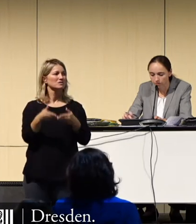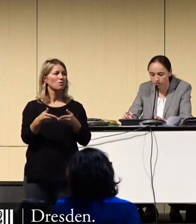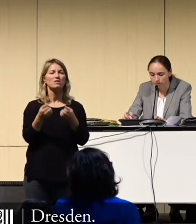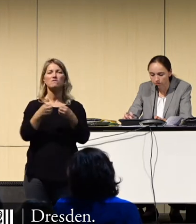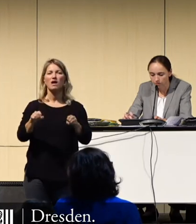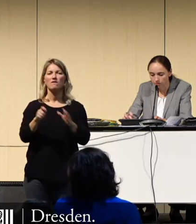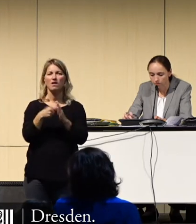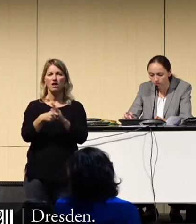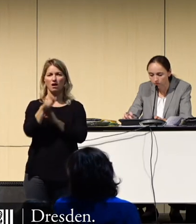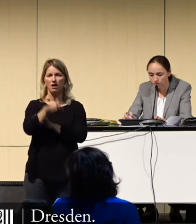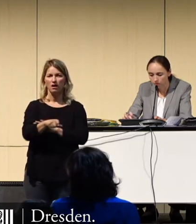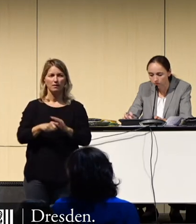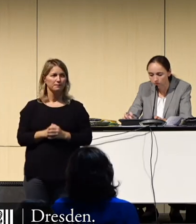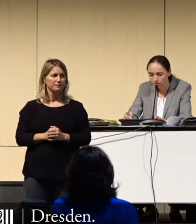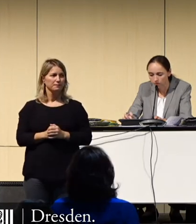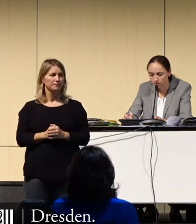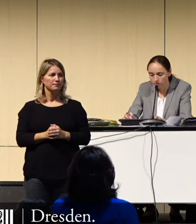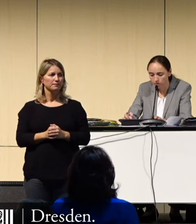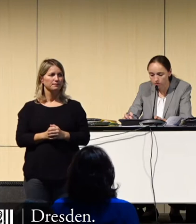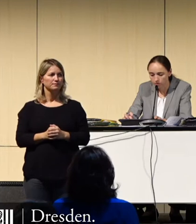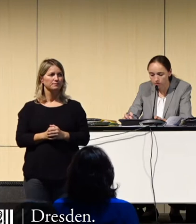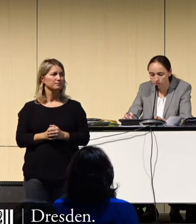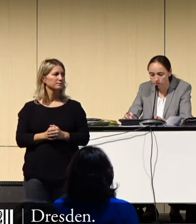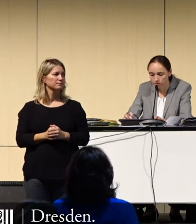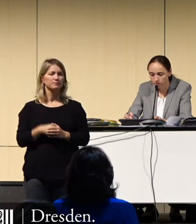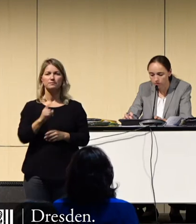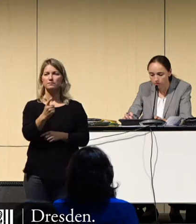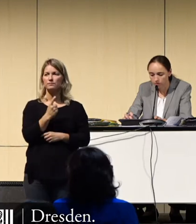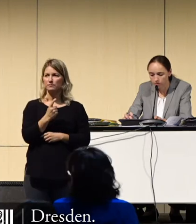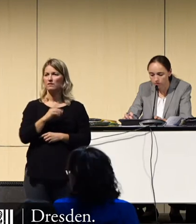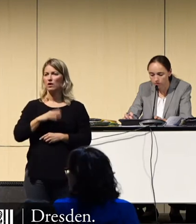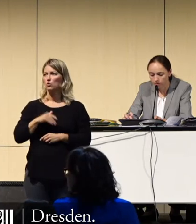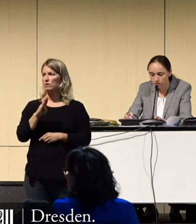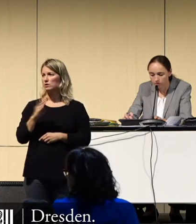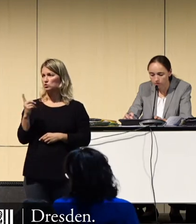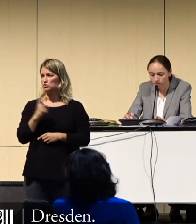und ich darf nach vorne bitten, Frau Dagen, bitteschön.